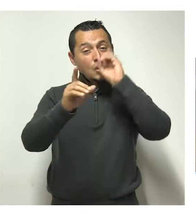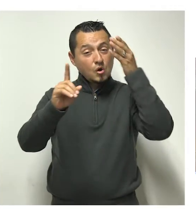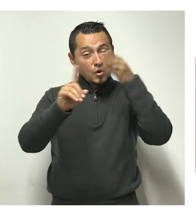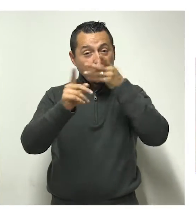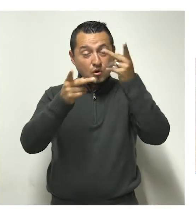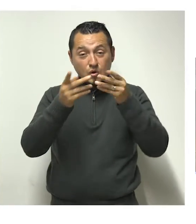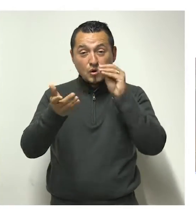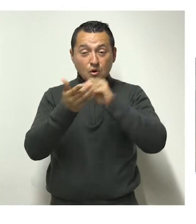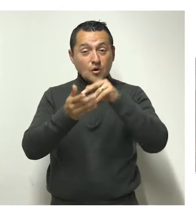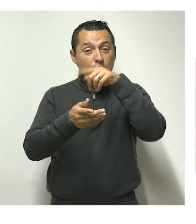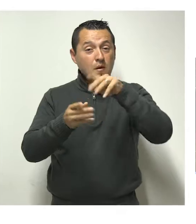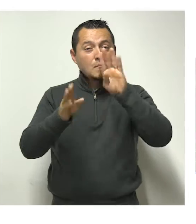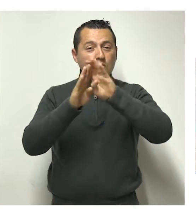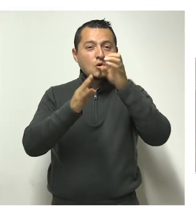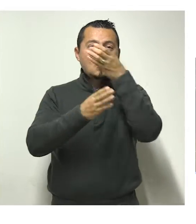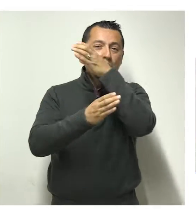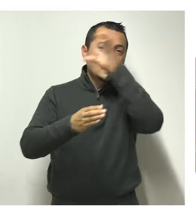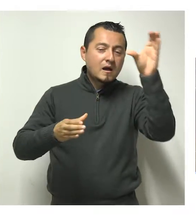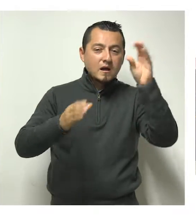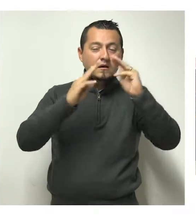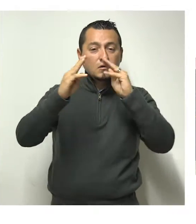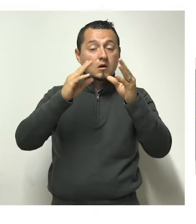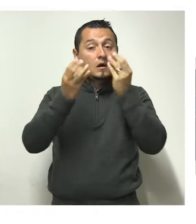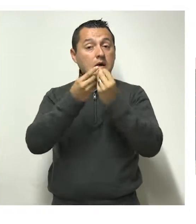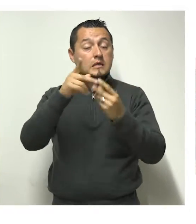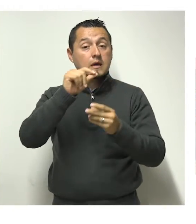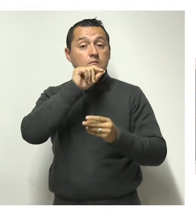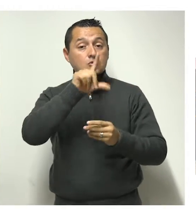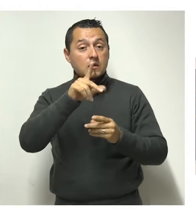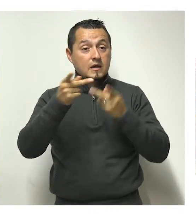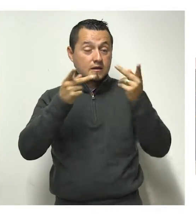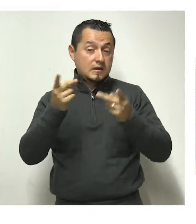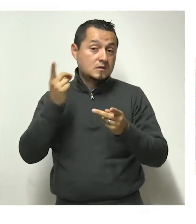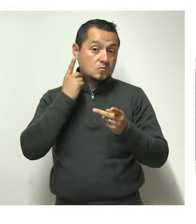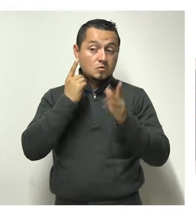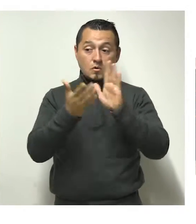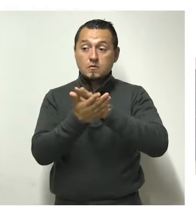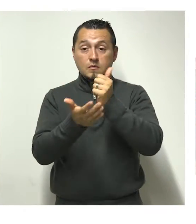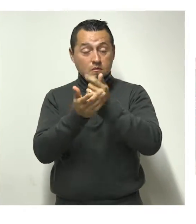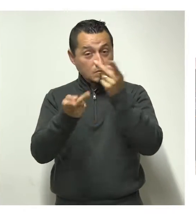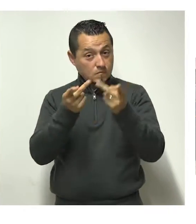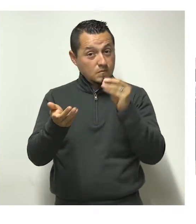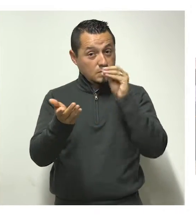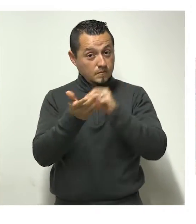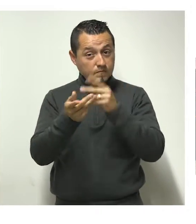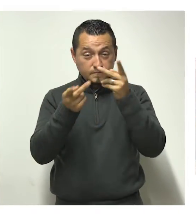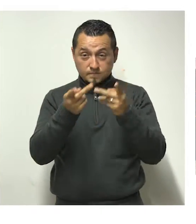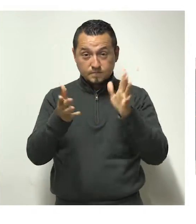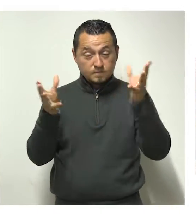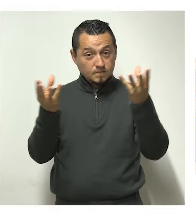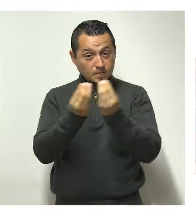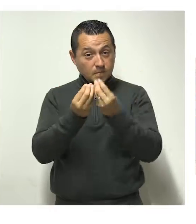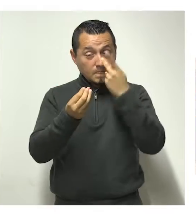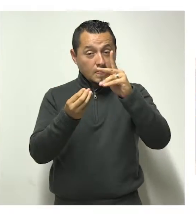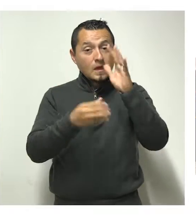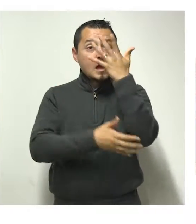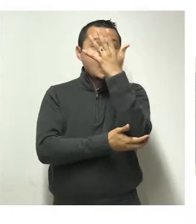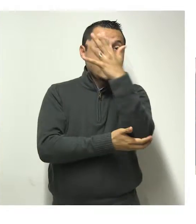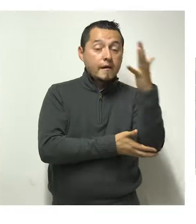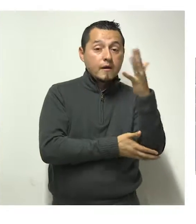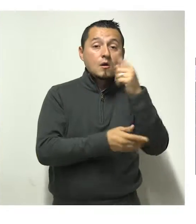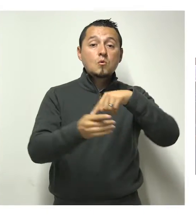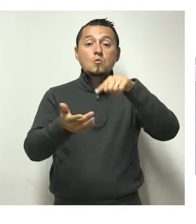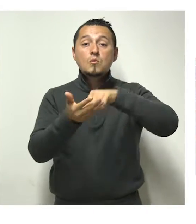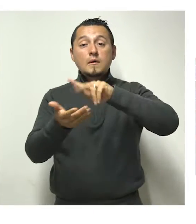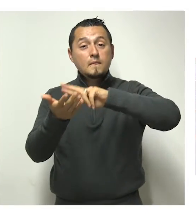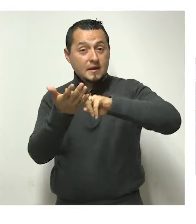Con el objetivo de preservar el medio ambiente, los diputados de Jalisco aprobaron una nueva ley de protección, conservación y fomento